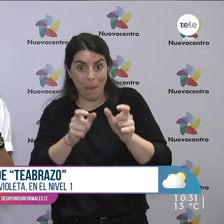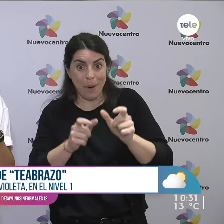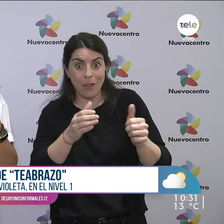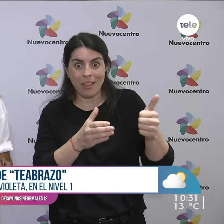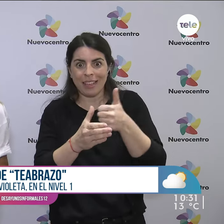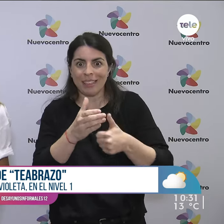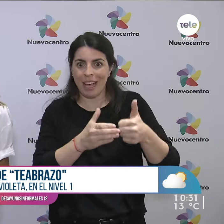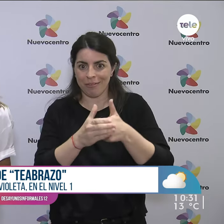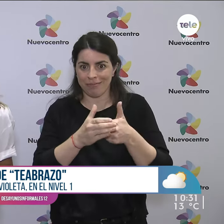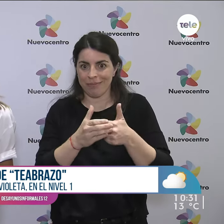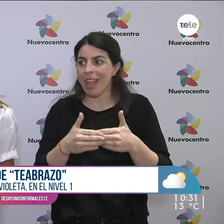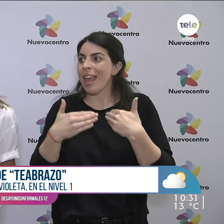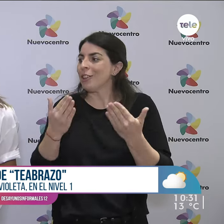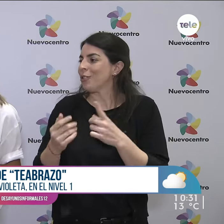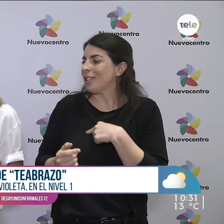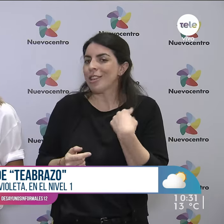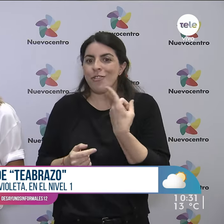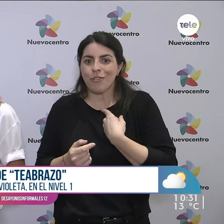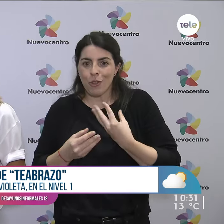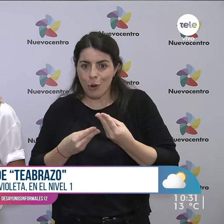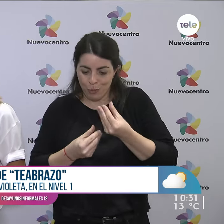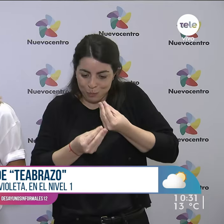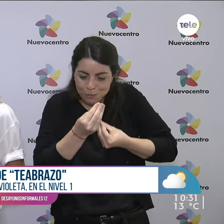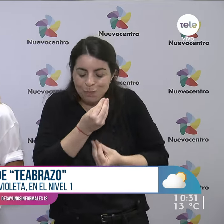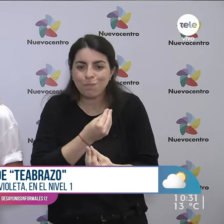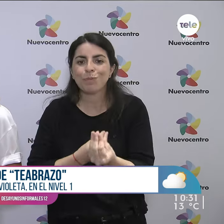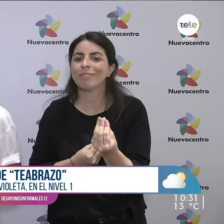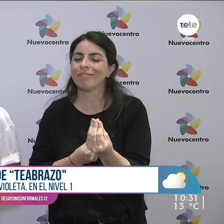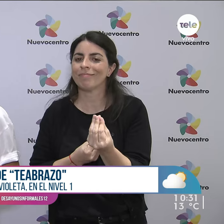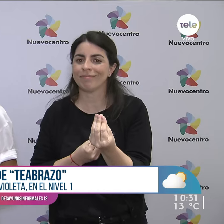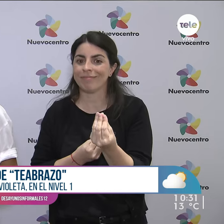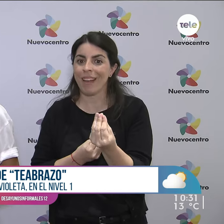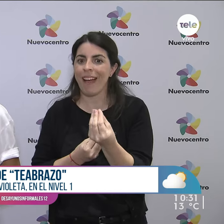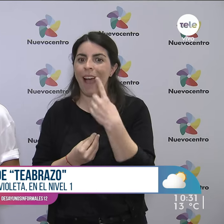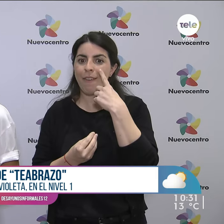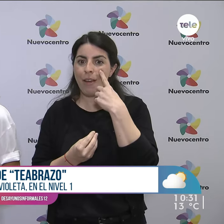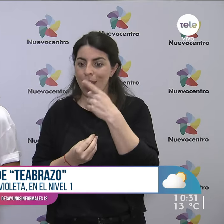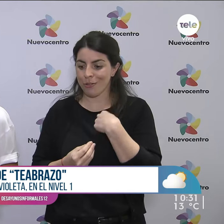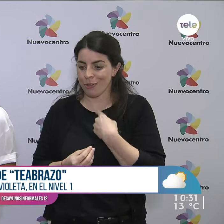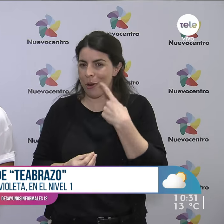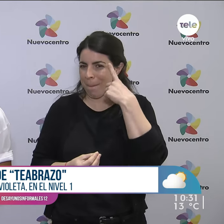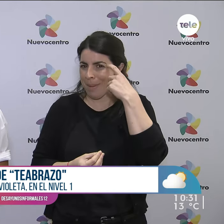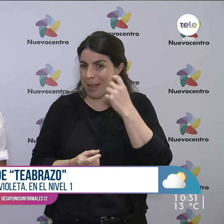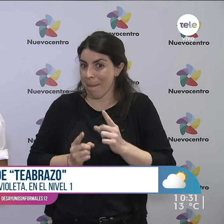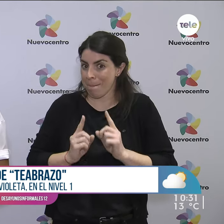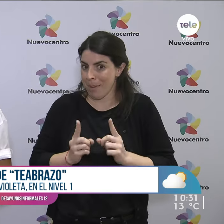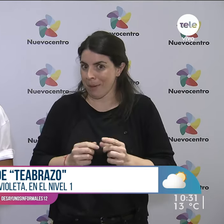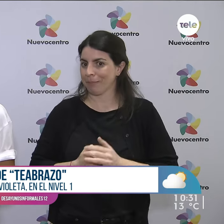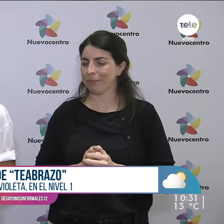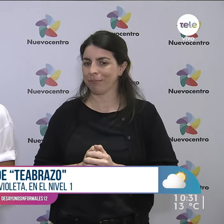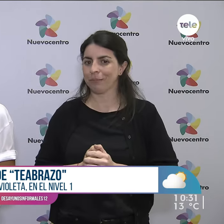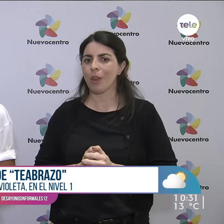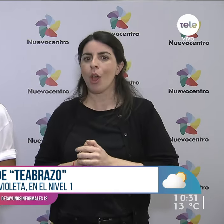forma nos ponemos un ratito en los pies de esas personas con trastorno del espectro autista. Recién decías que Nuevo Centro siempre está